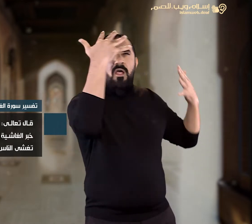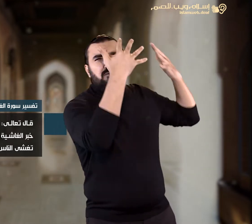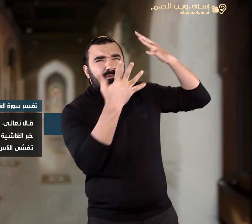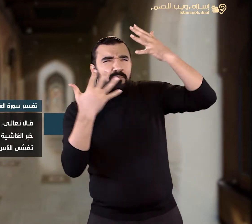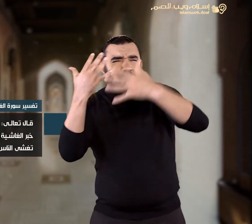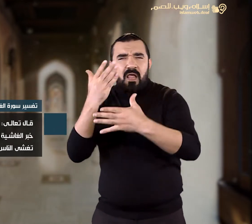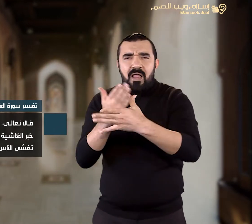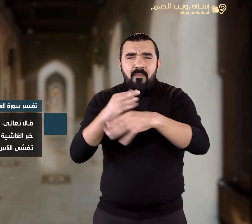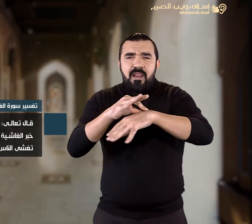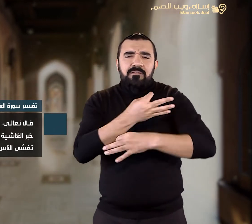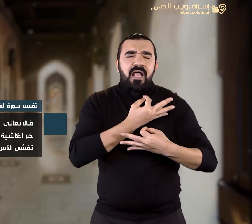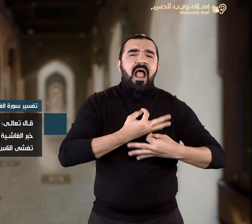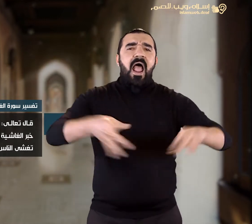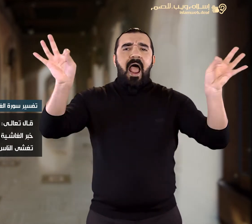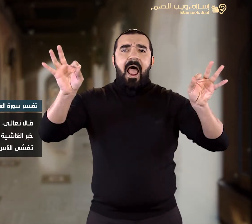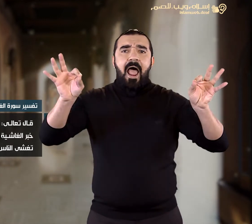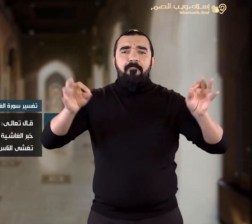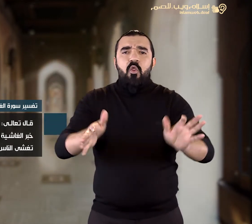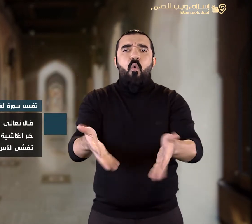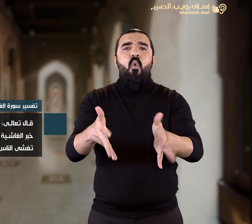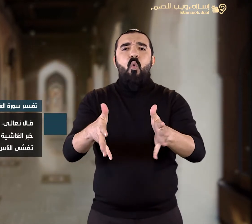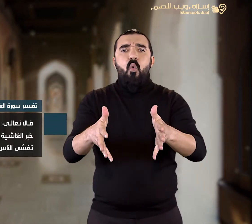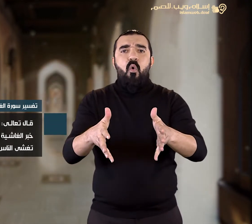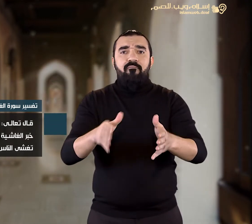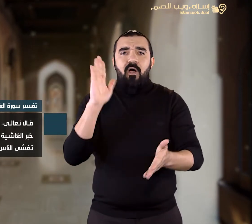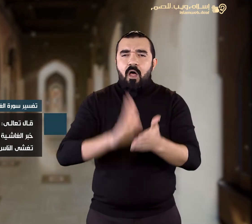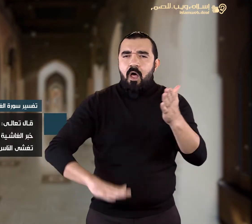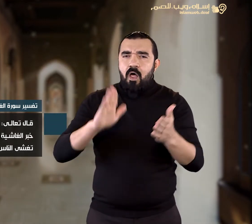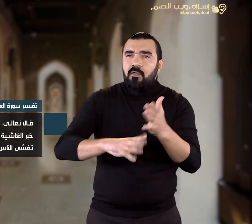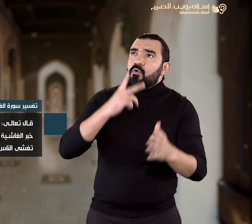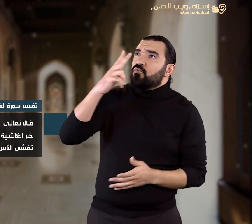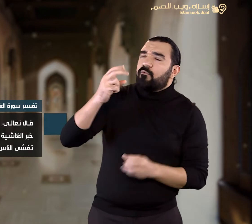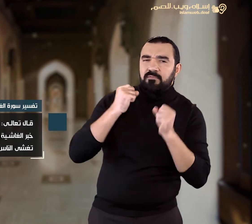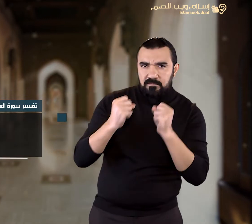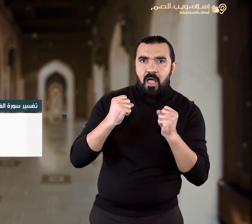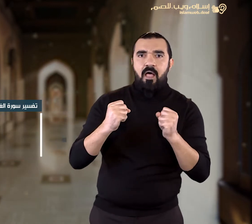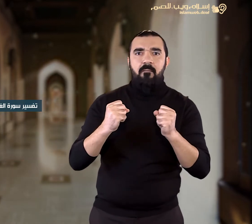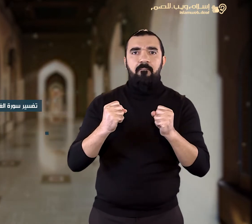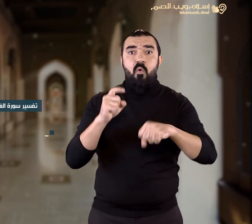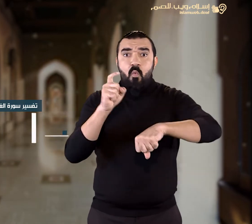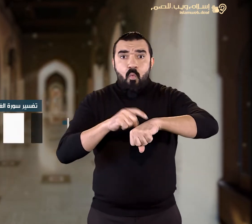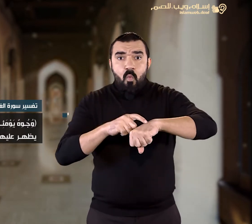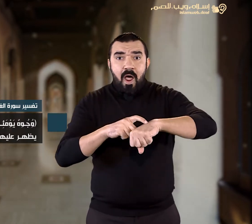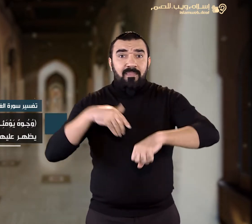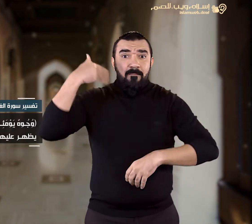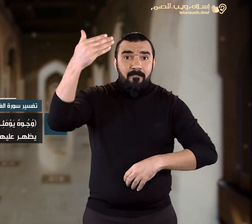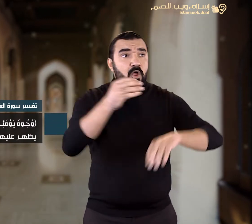هذا الاسم لأنها تغشى الناس بشدائدها وأهوالها وجوه يومئذ